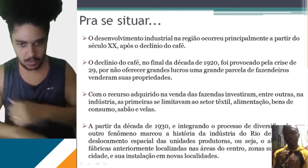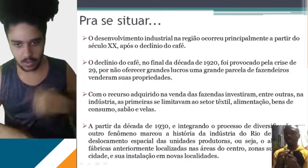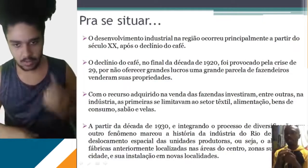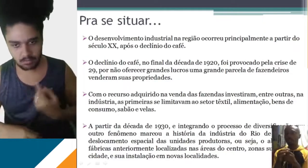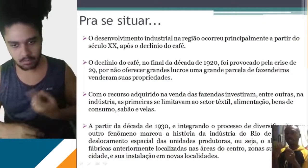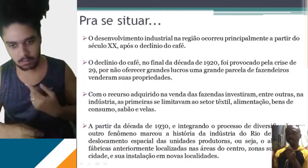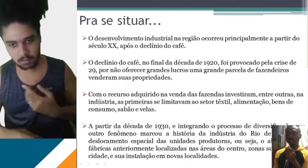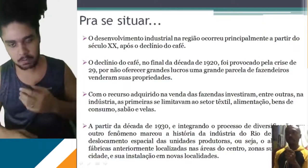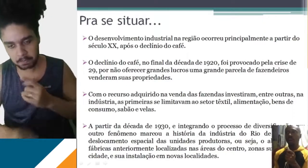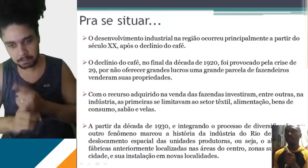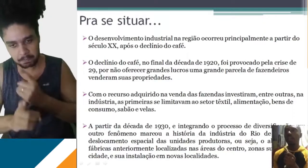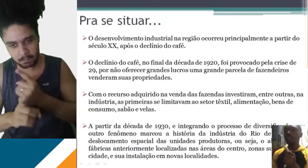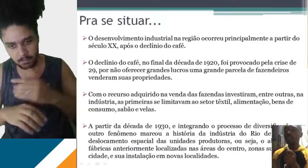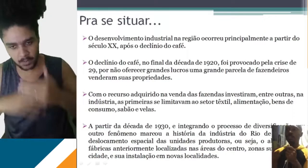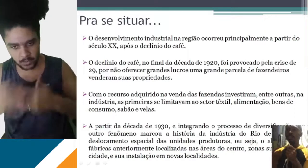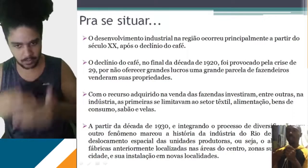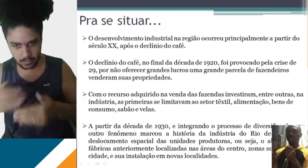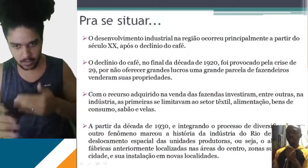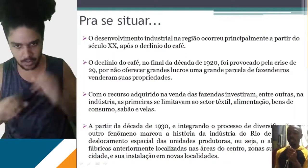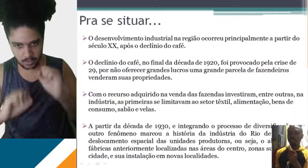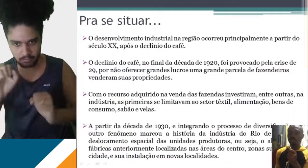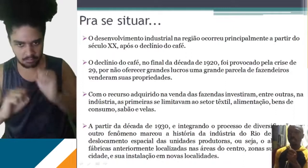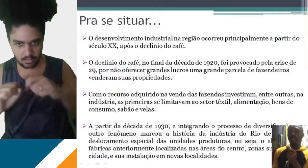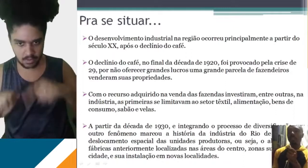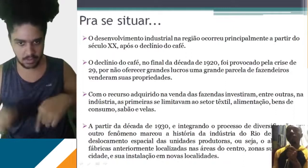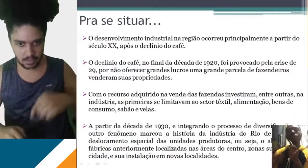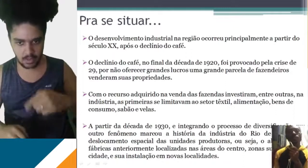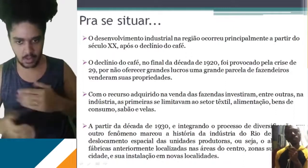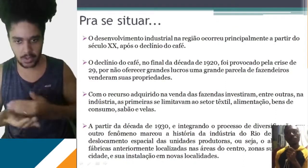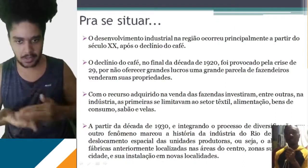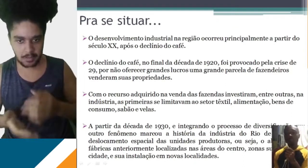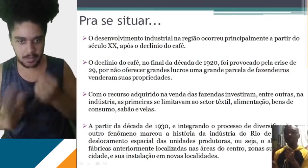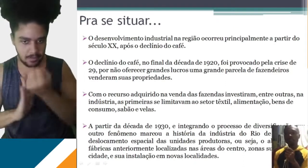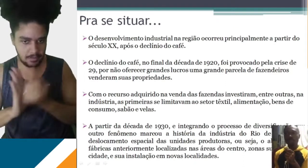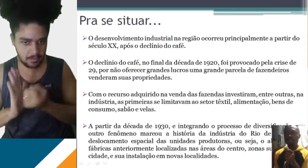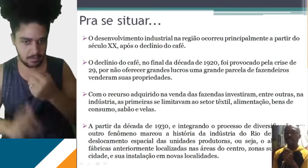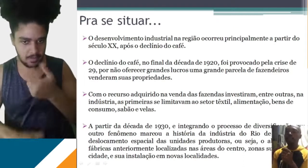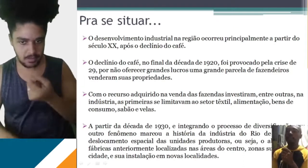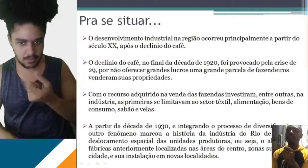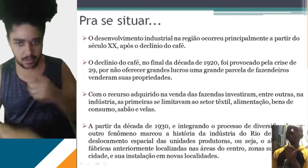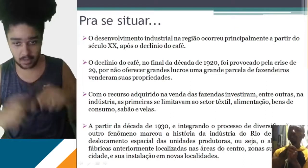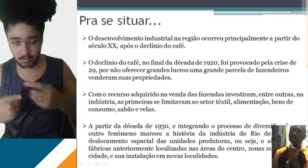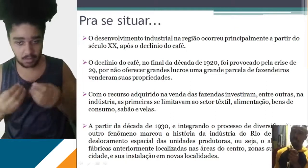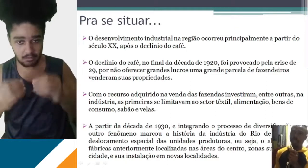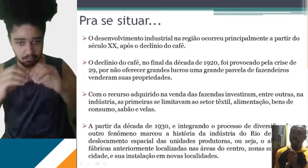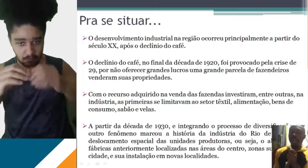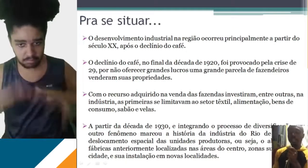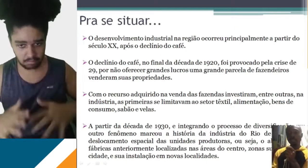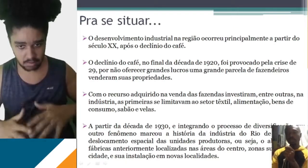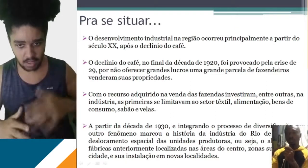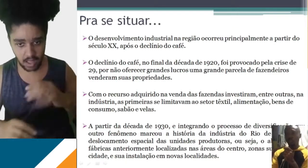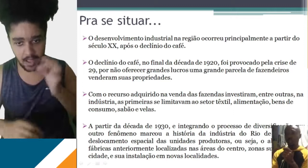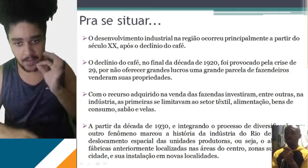Então vamos lá, para a gente se situar. O desenvolvimento industrial aqui da região sudeste vai ocorrer principalmente a partir do século XX, após o declínio do café.